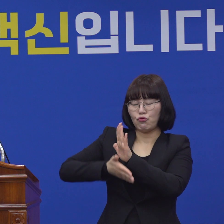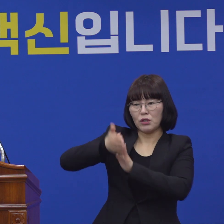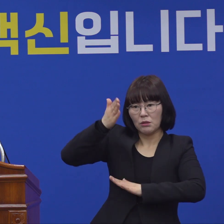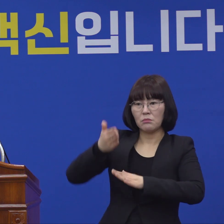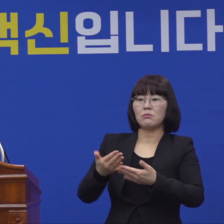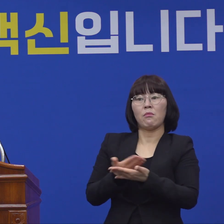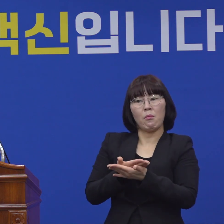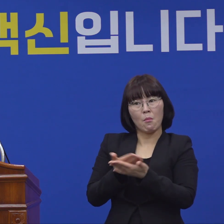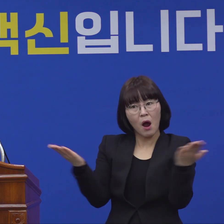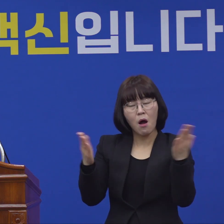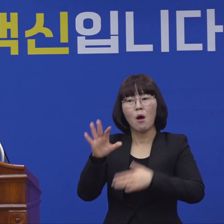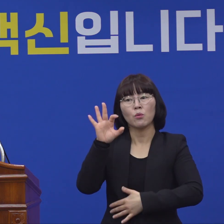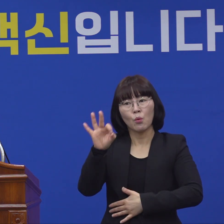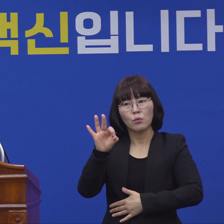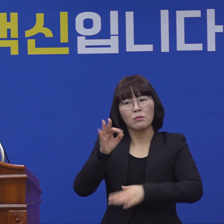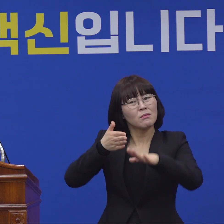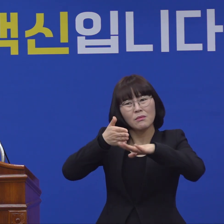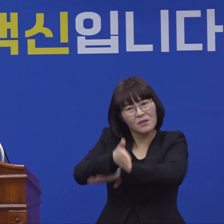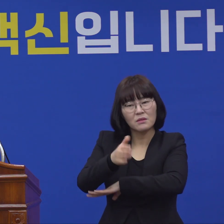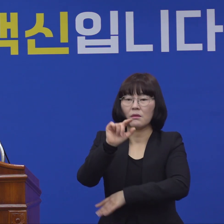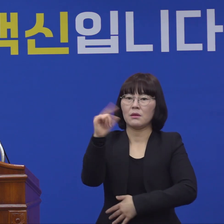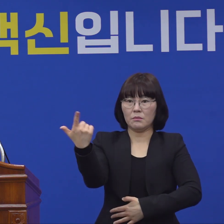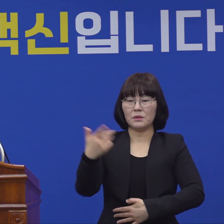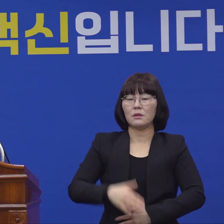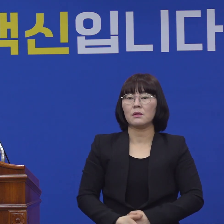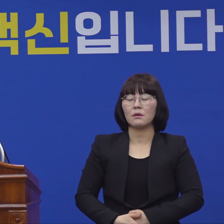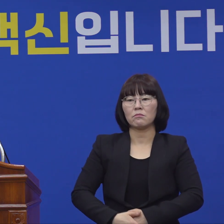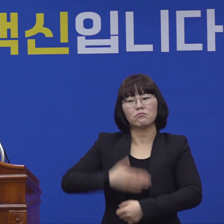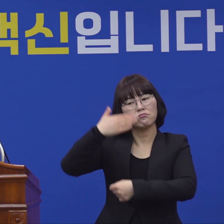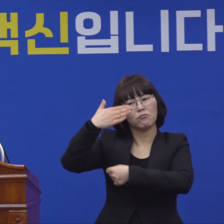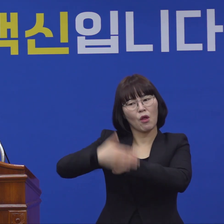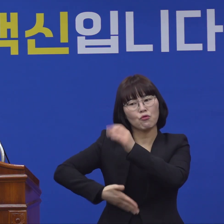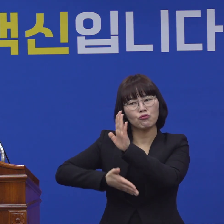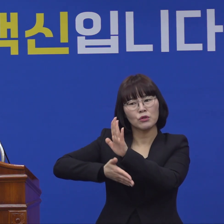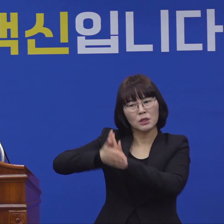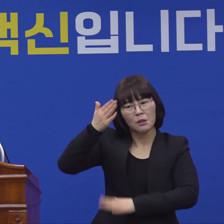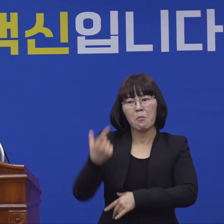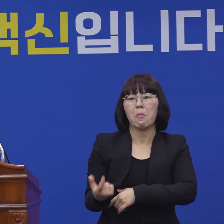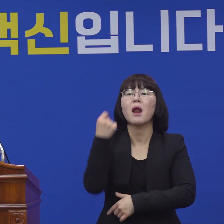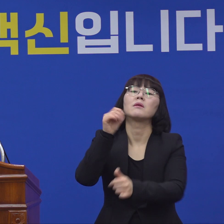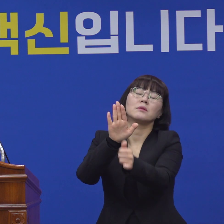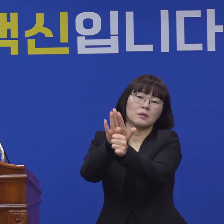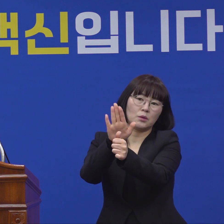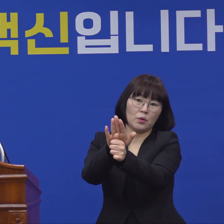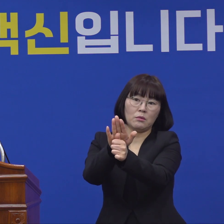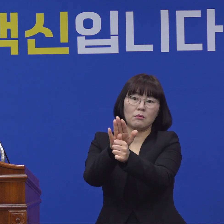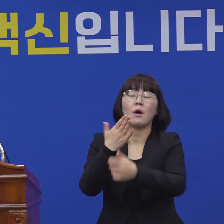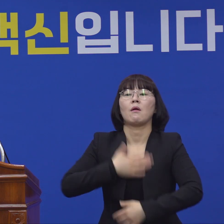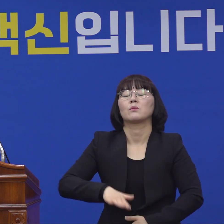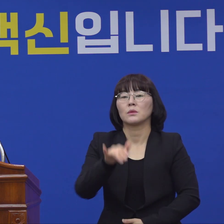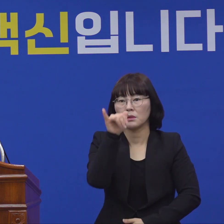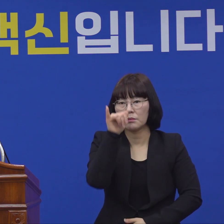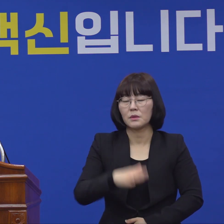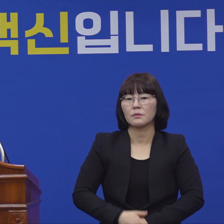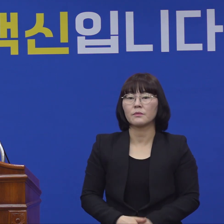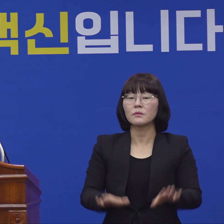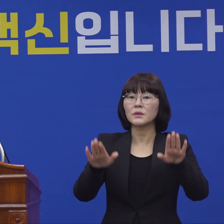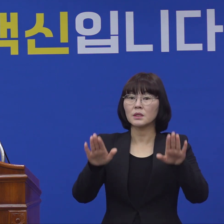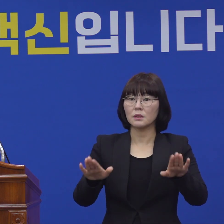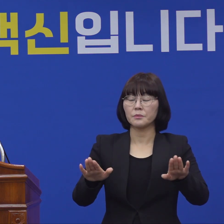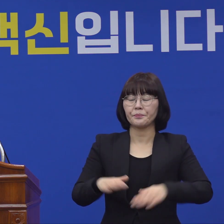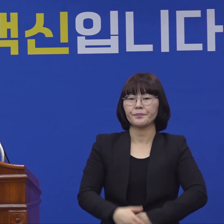타시도에 비해 결코 늦은 것이 아니며 오히려 빠른 것으로 저희들은 파악하고 있습니다. 참고로 앞에